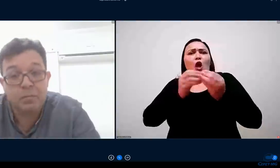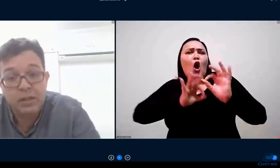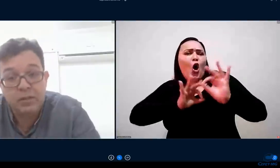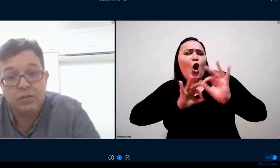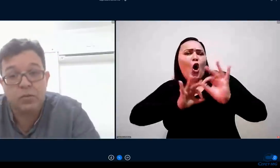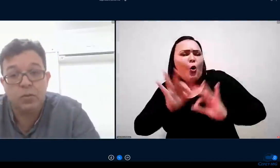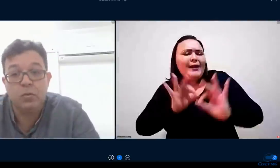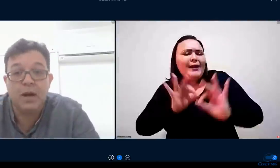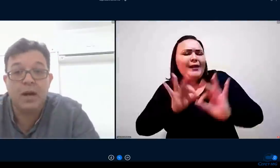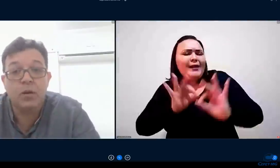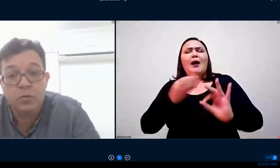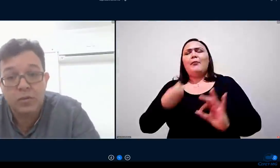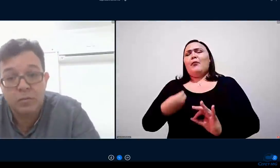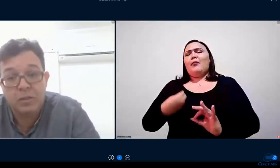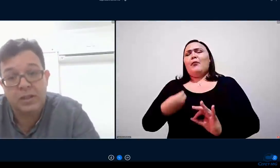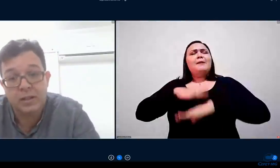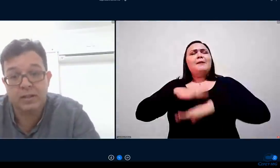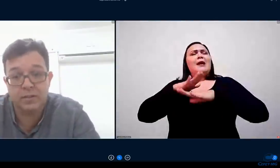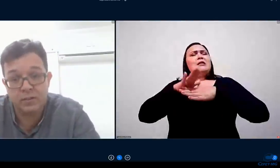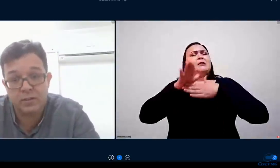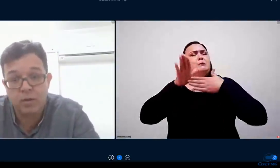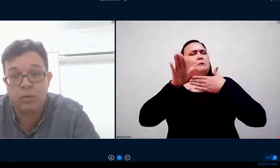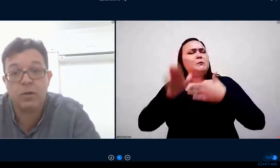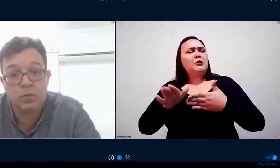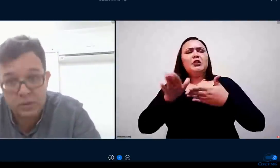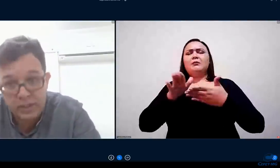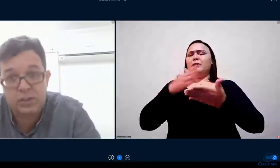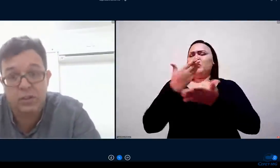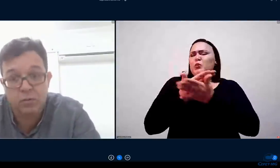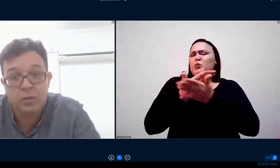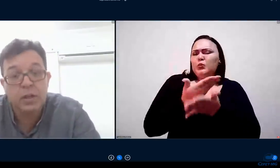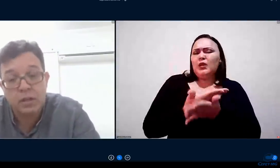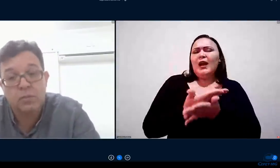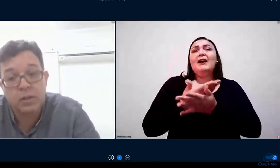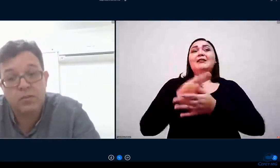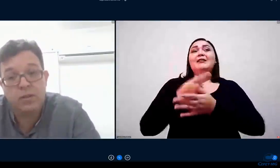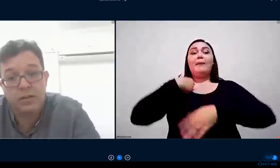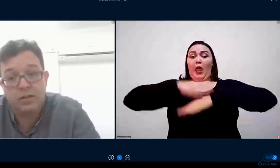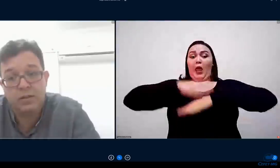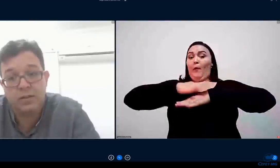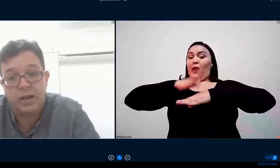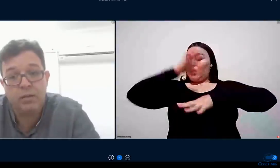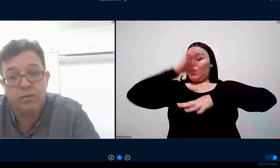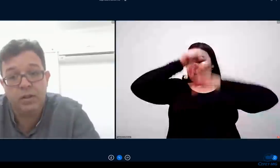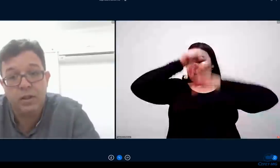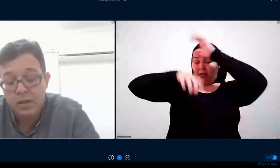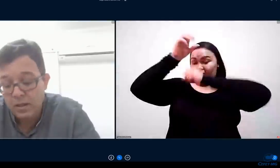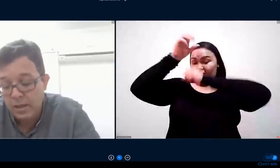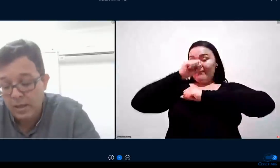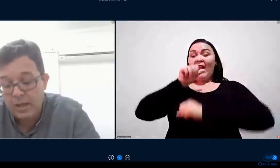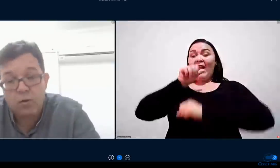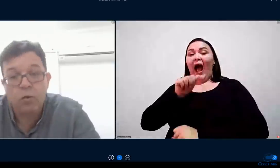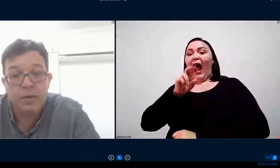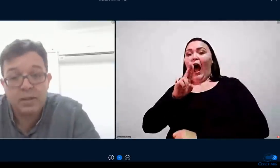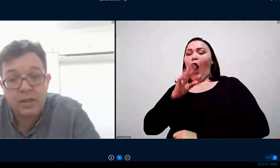ter uma disciplina de estudo uma autodisciplina exercitar o autodidatismo que muitas vezes é necessário enfim